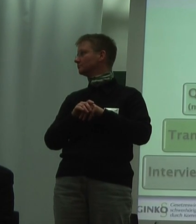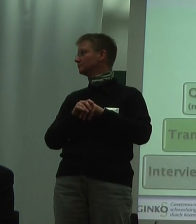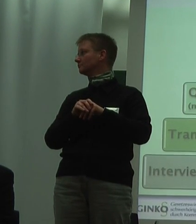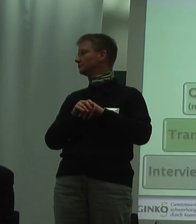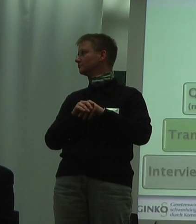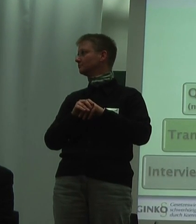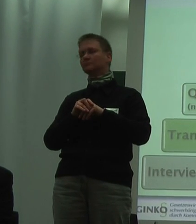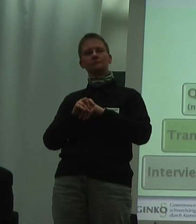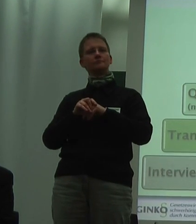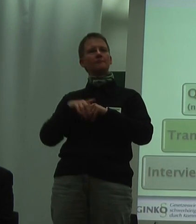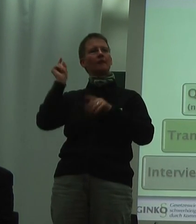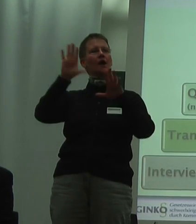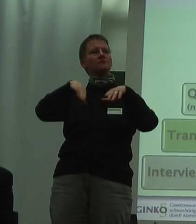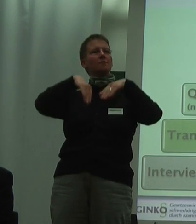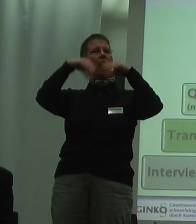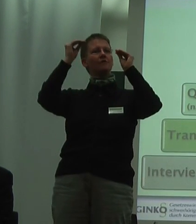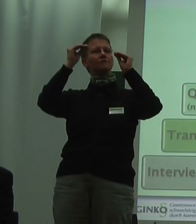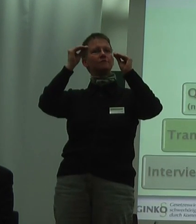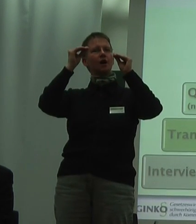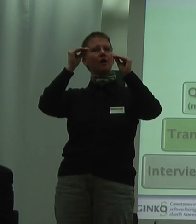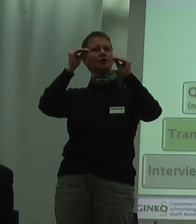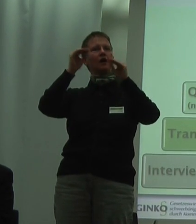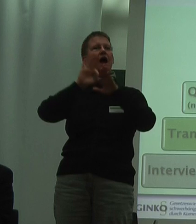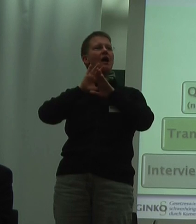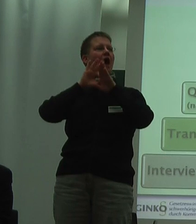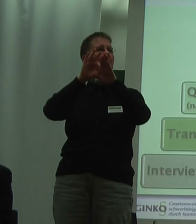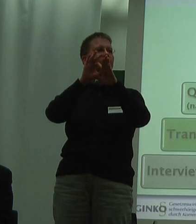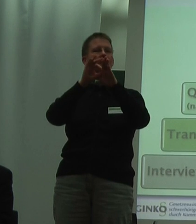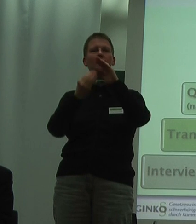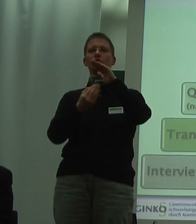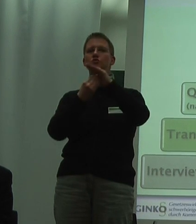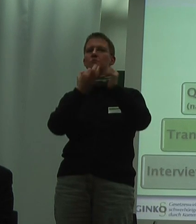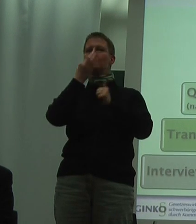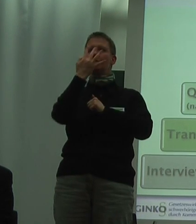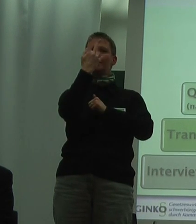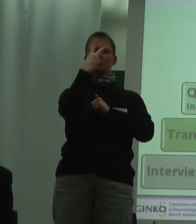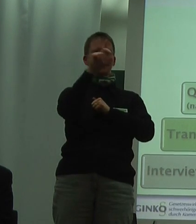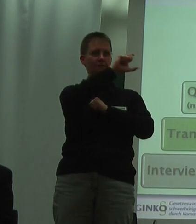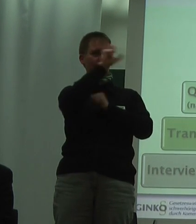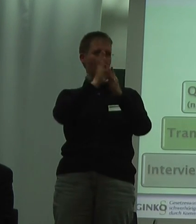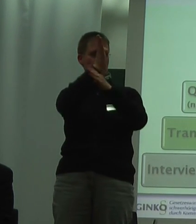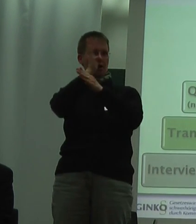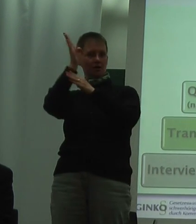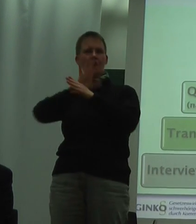Am Anfang stand die leitfadengestützte Befragung von 24 Arbeitgebern aus dem gesamten Bundesgebiet.